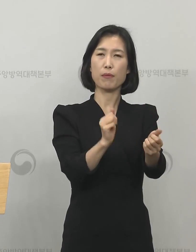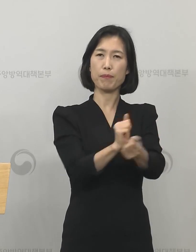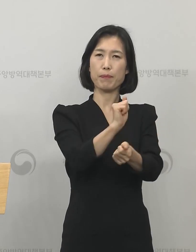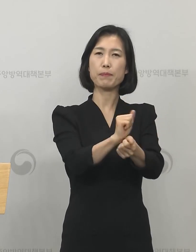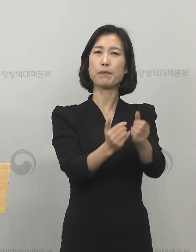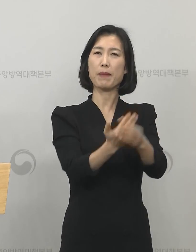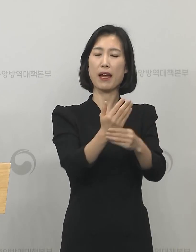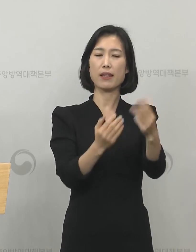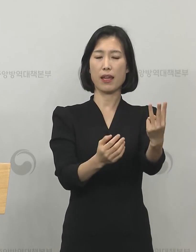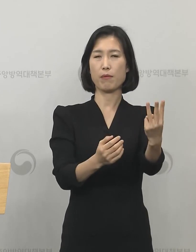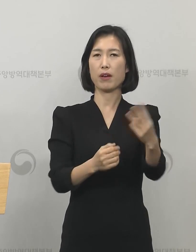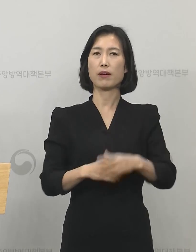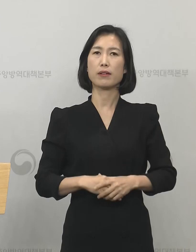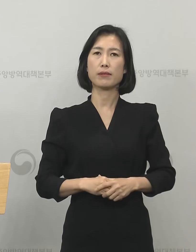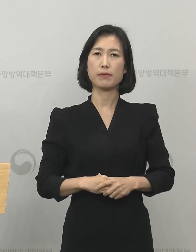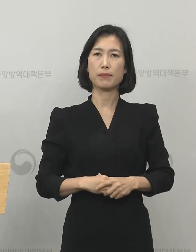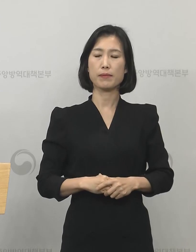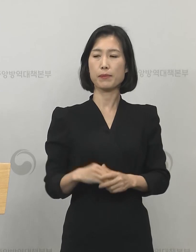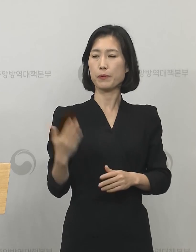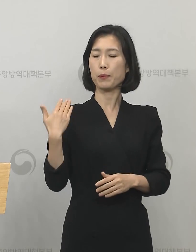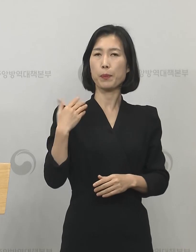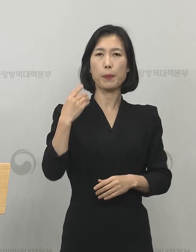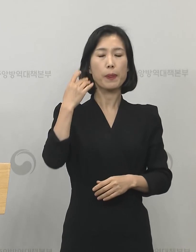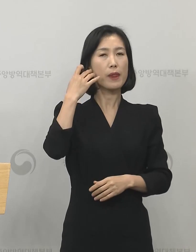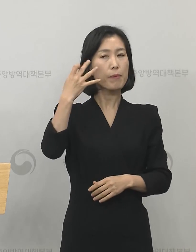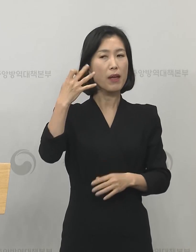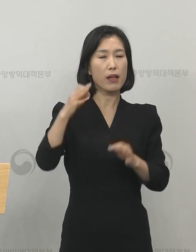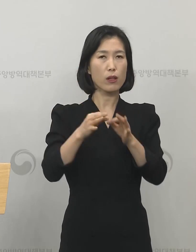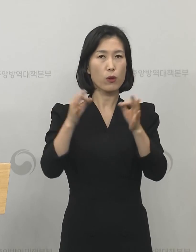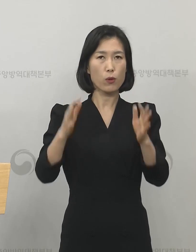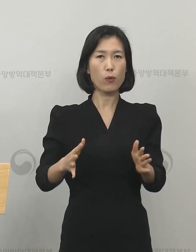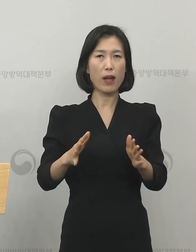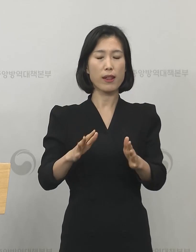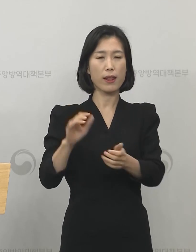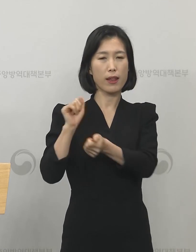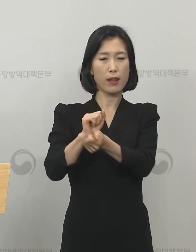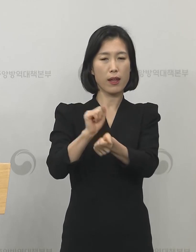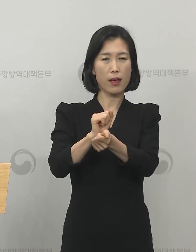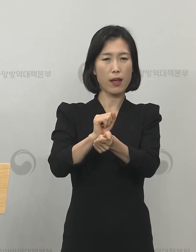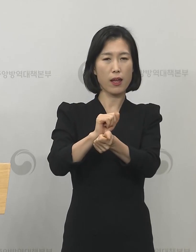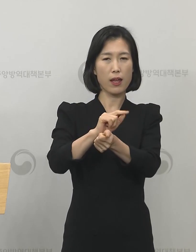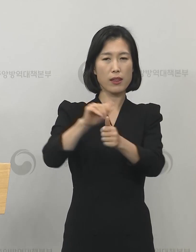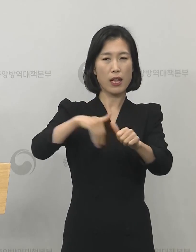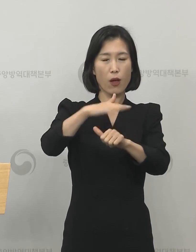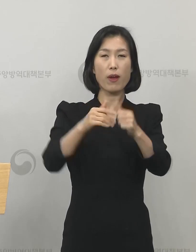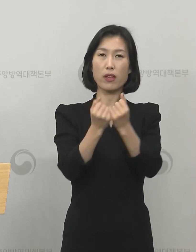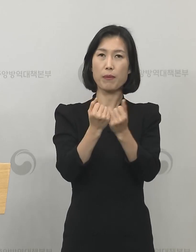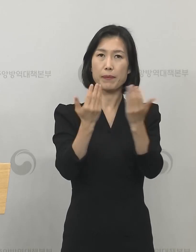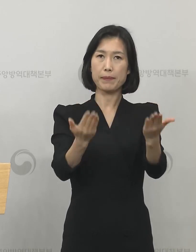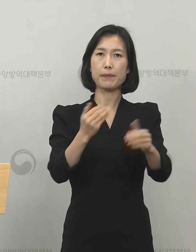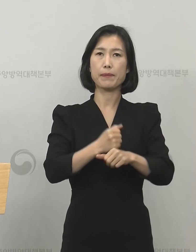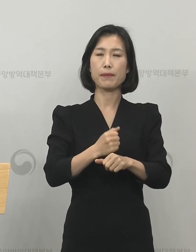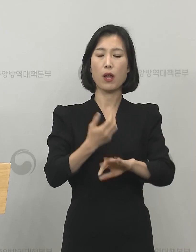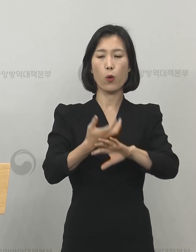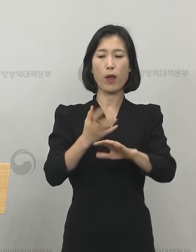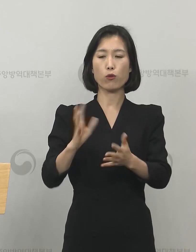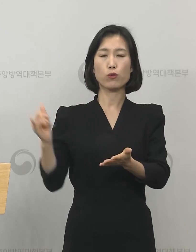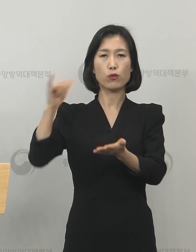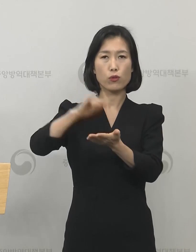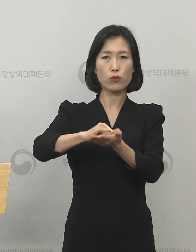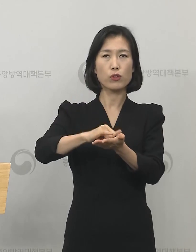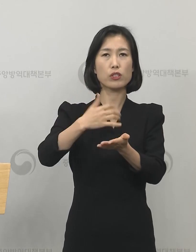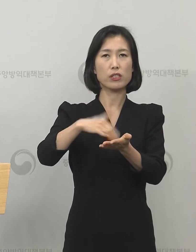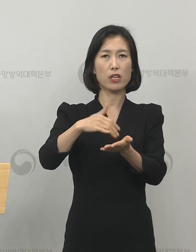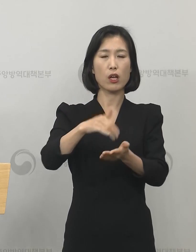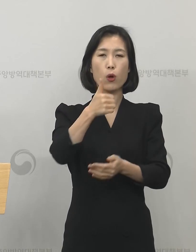최근 2주간 주요 감염 경로를 말씀드리면 해외에서 유입된